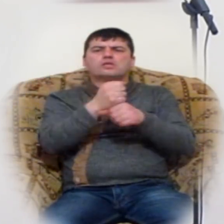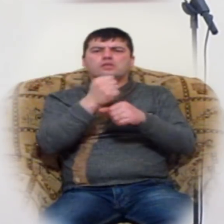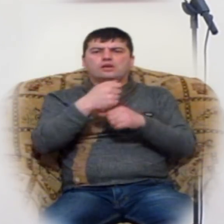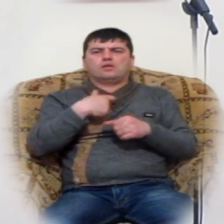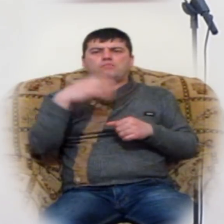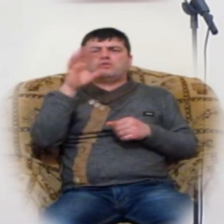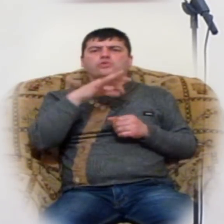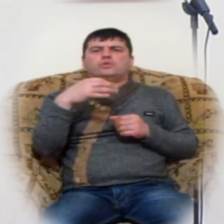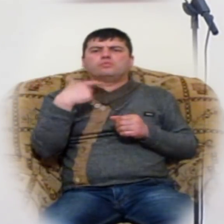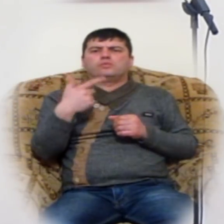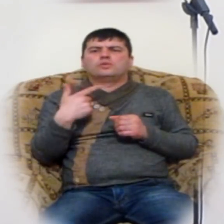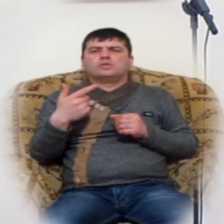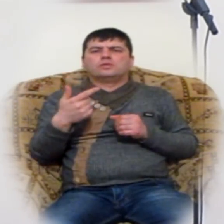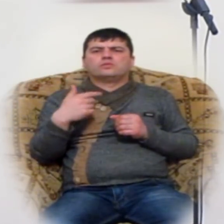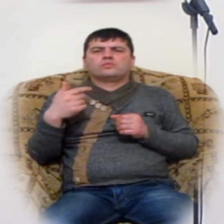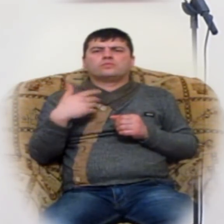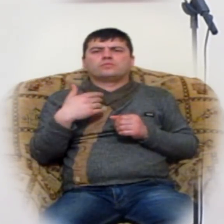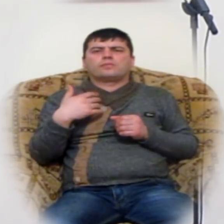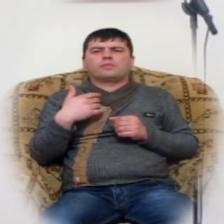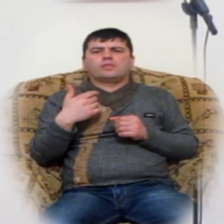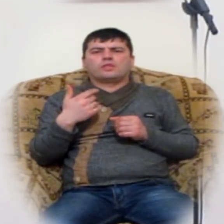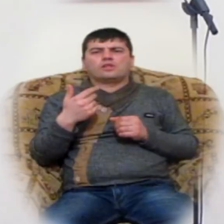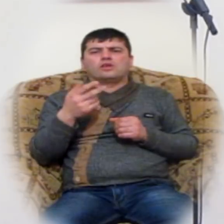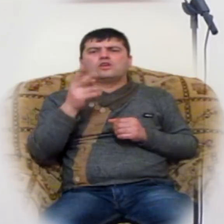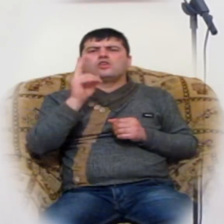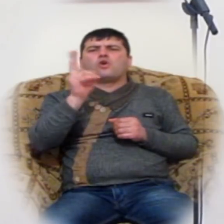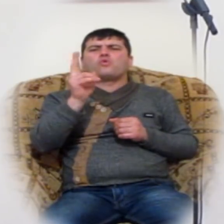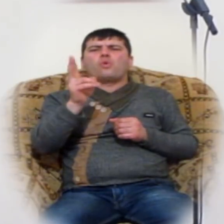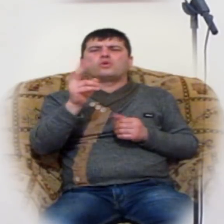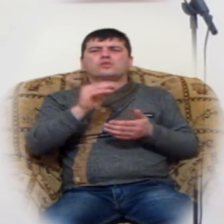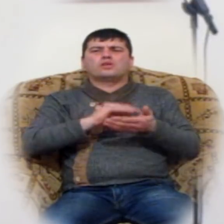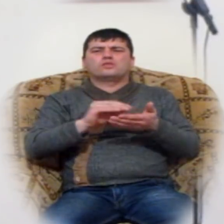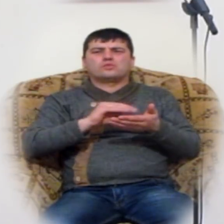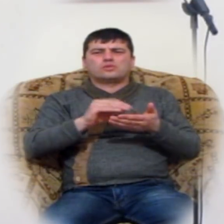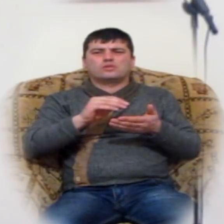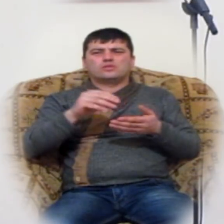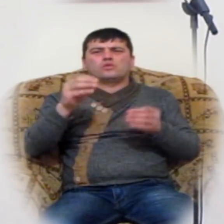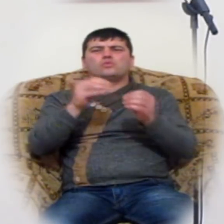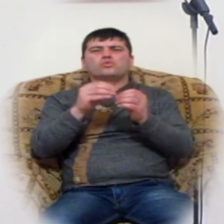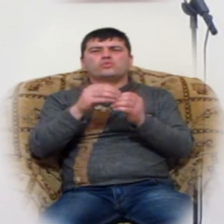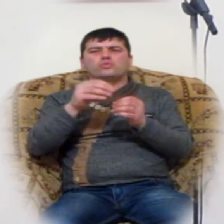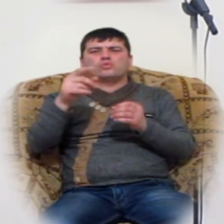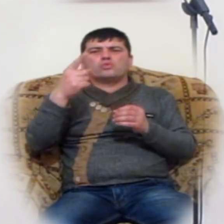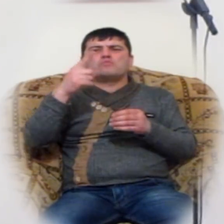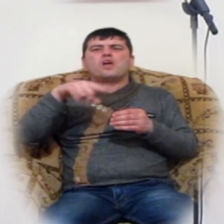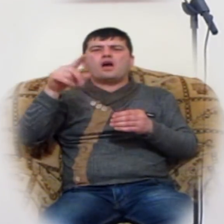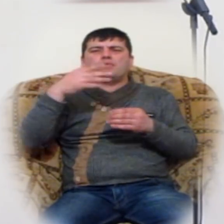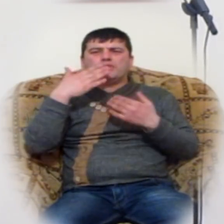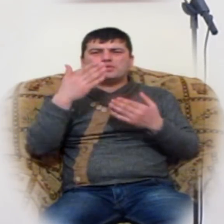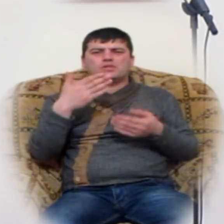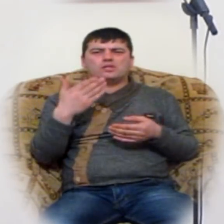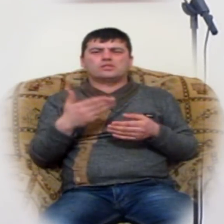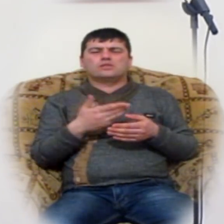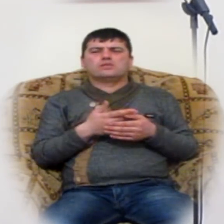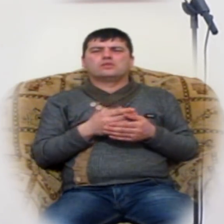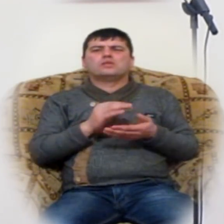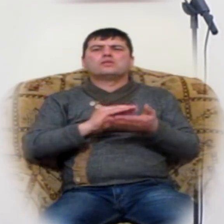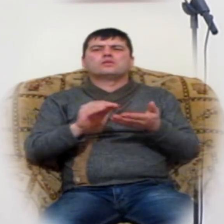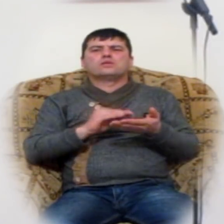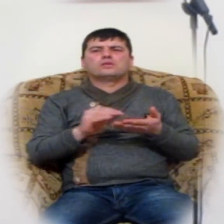։ Կորնտացիների թղթից, որ կարտացինք նուն գլխի մերջ կկարտանք մի համար, գրված է նույն գլխի, ե